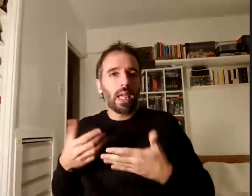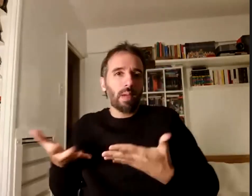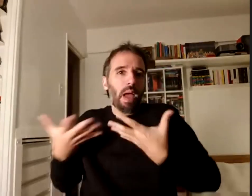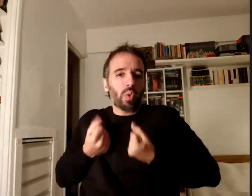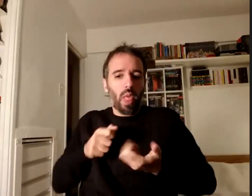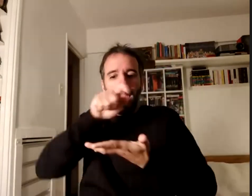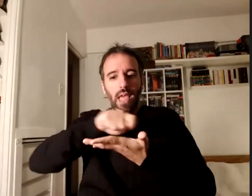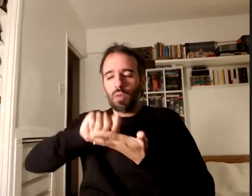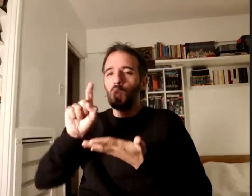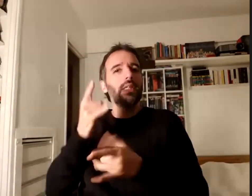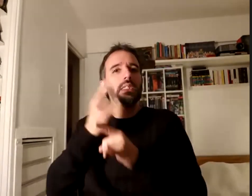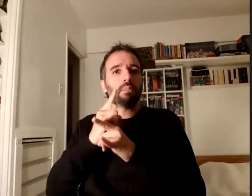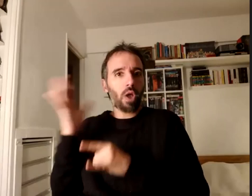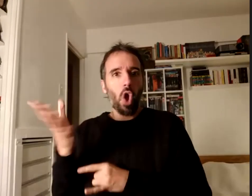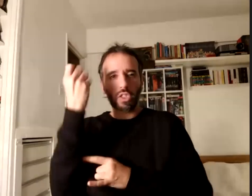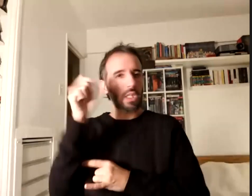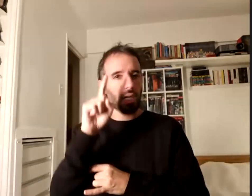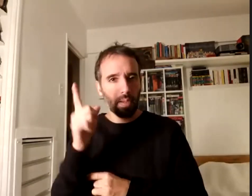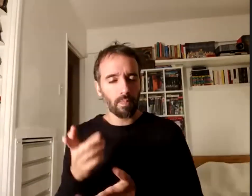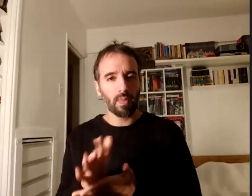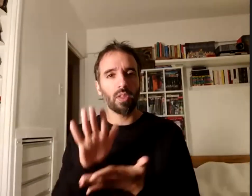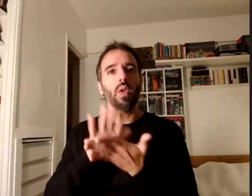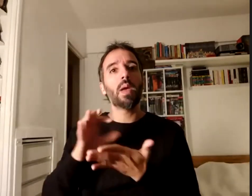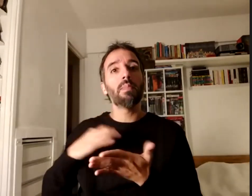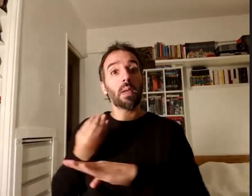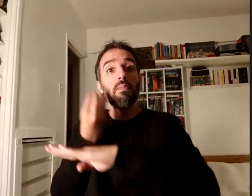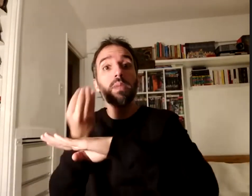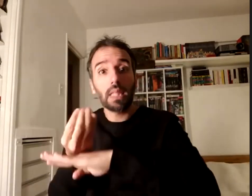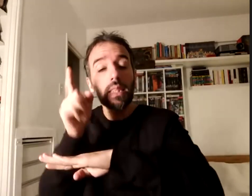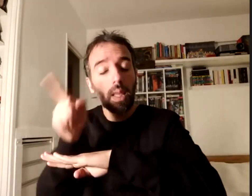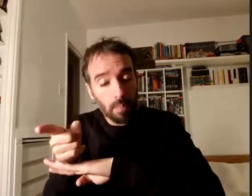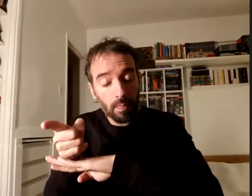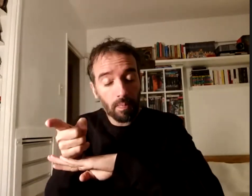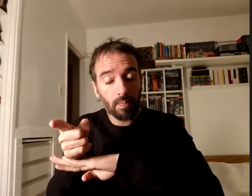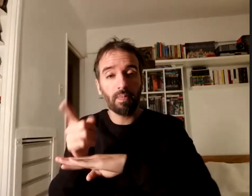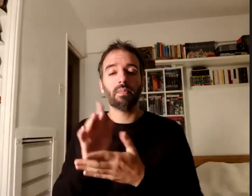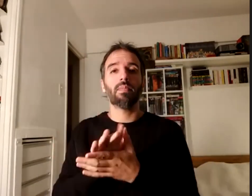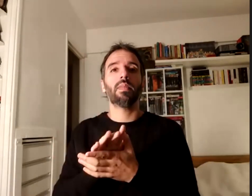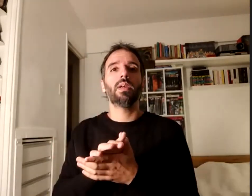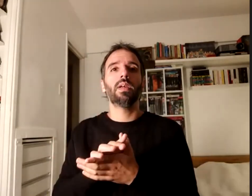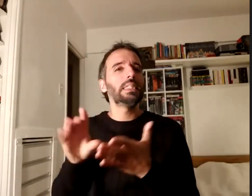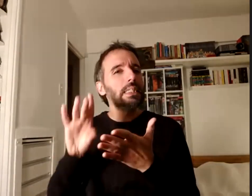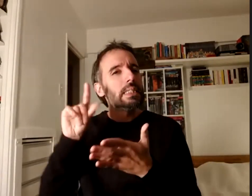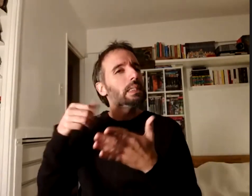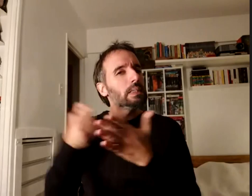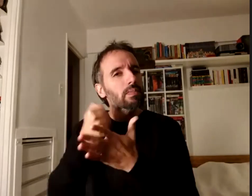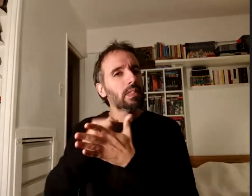conseguía en los parciales presenciales también costaba muchísimo eso costaba muchísimo que